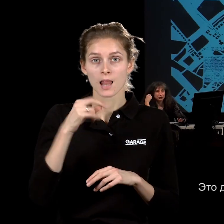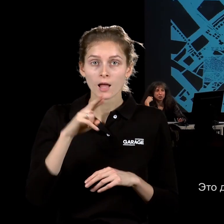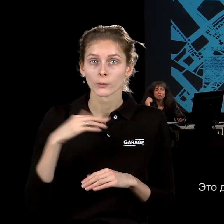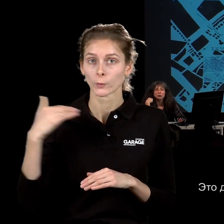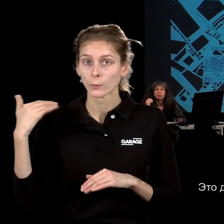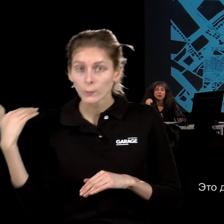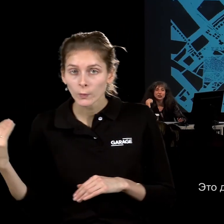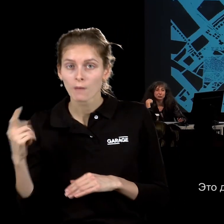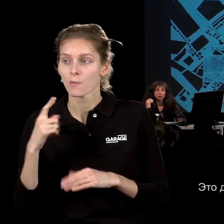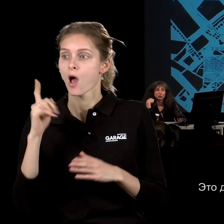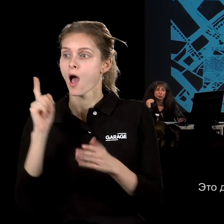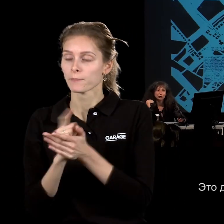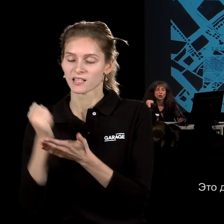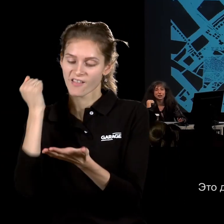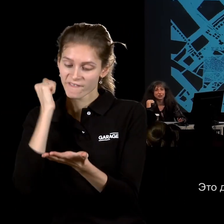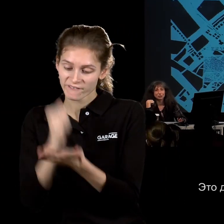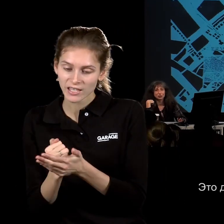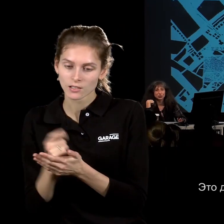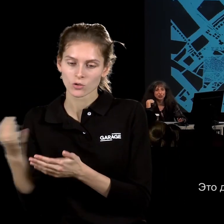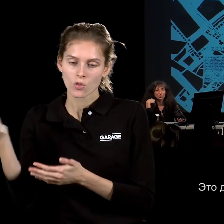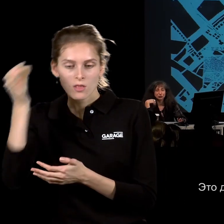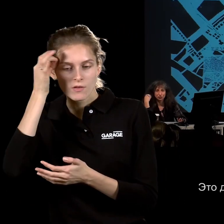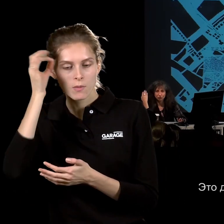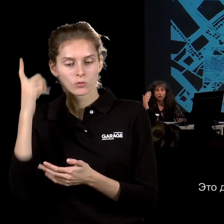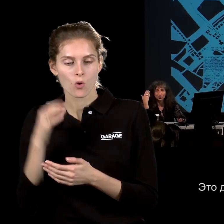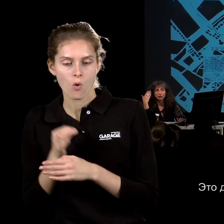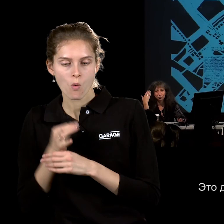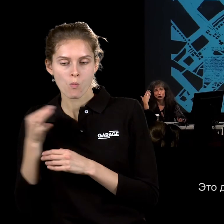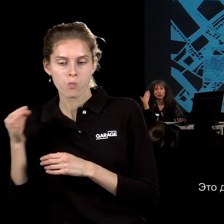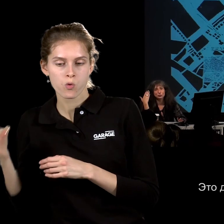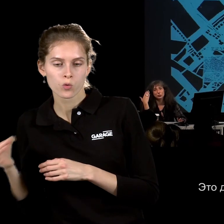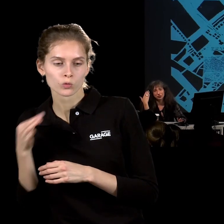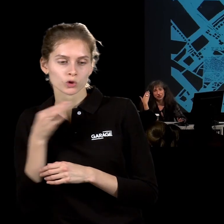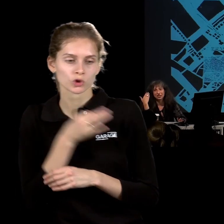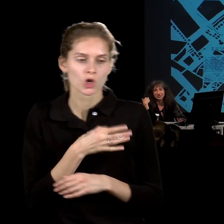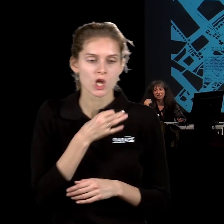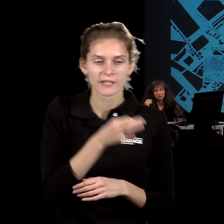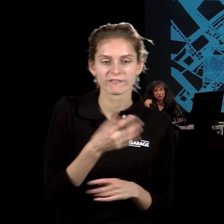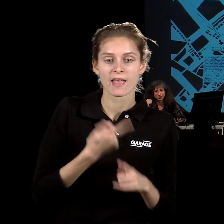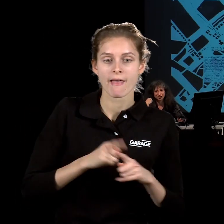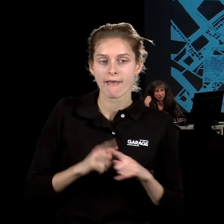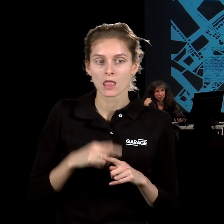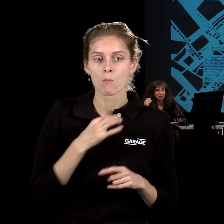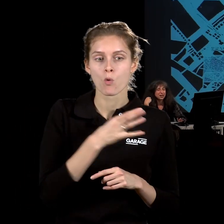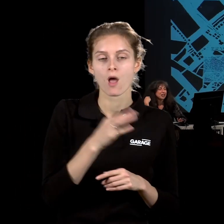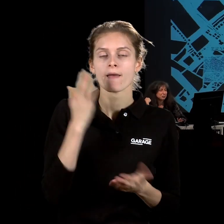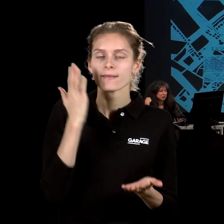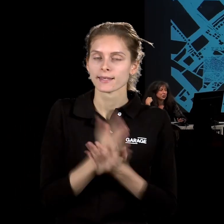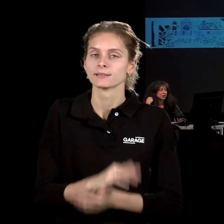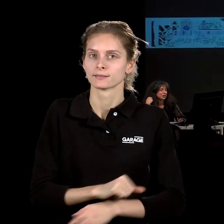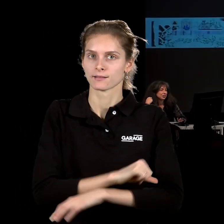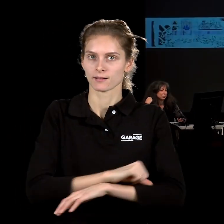чтобы напоминать себя о том, что путешествие это путешествие, и что границы существуют, и о них надо помнить. этом